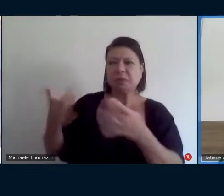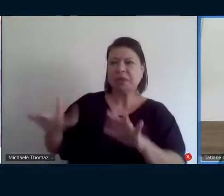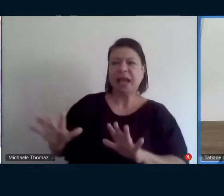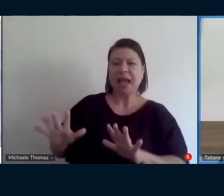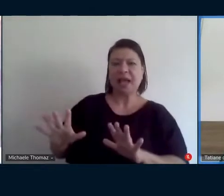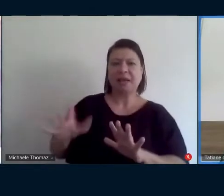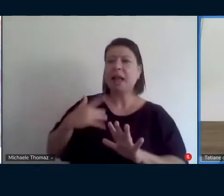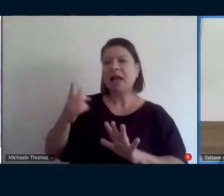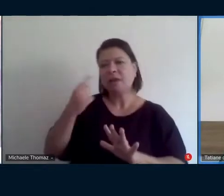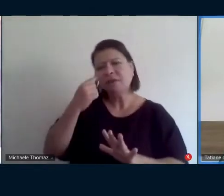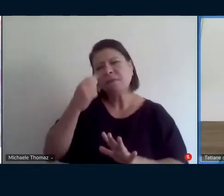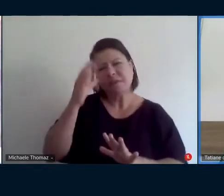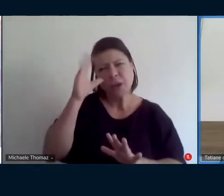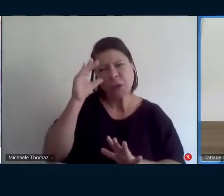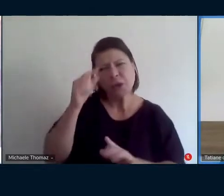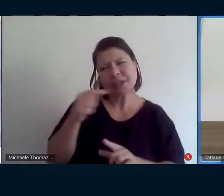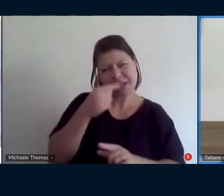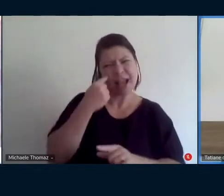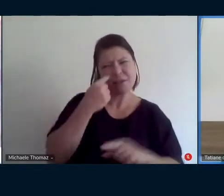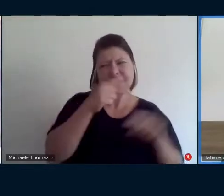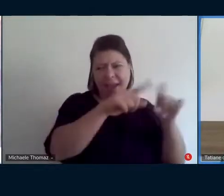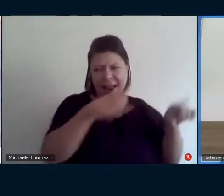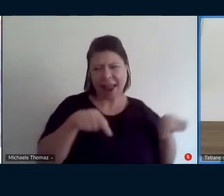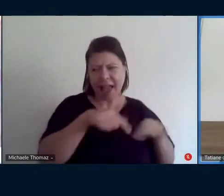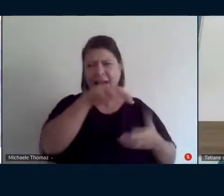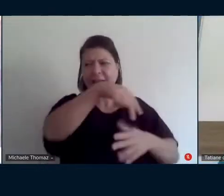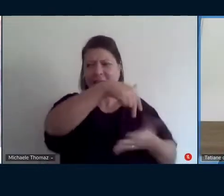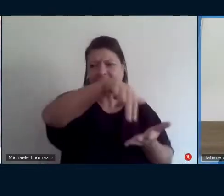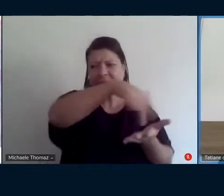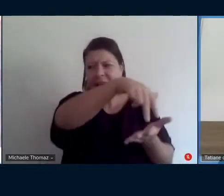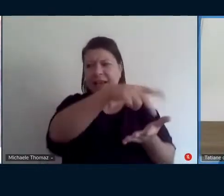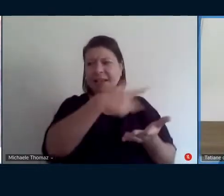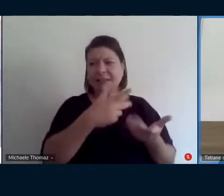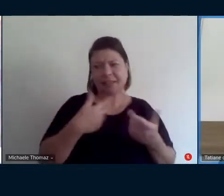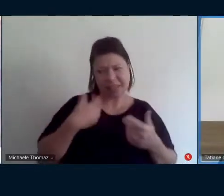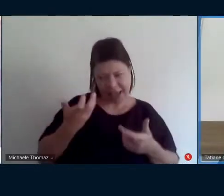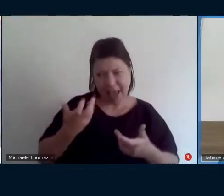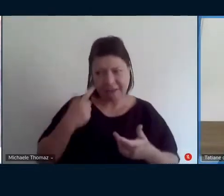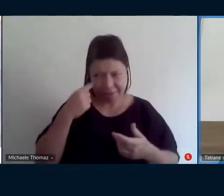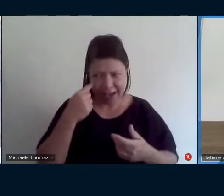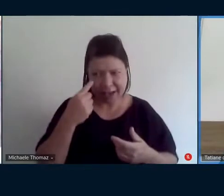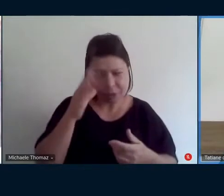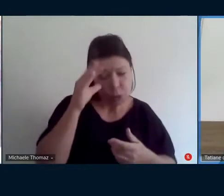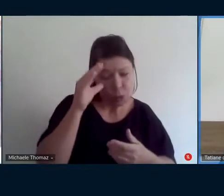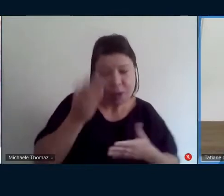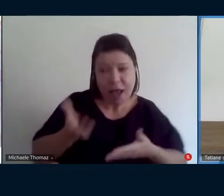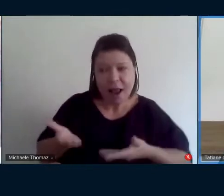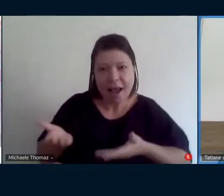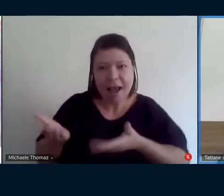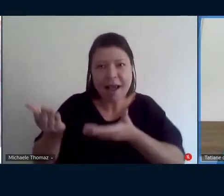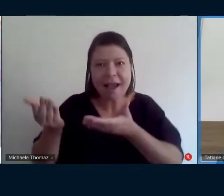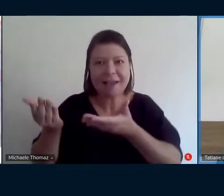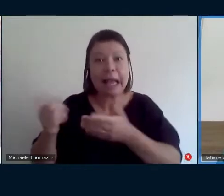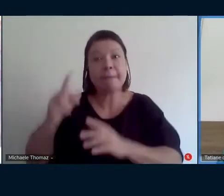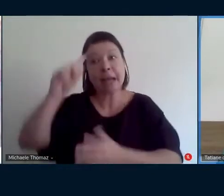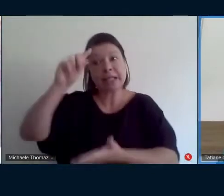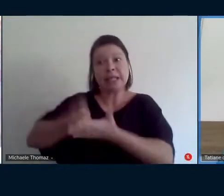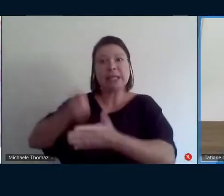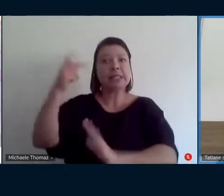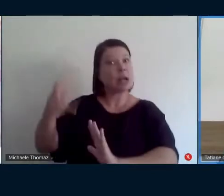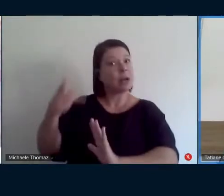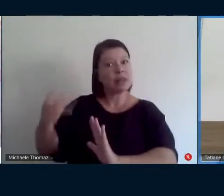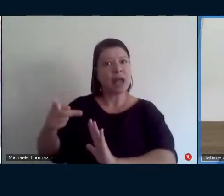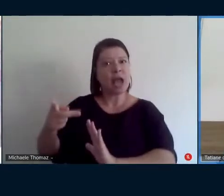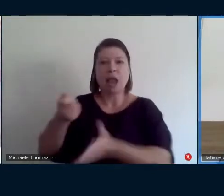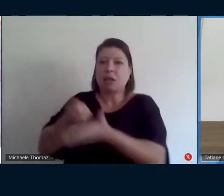vê se te interessa para ela poder participar. E aí, ela vai decidir se ela quer ou não. Em